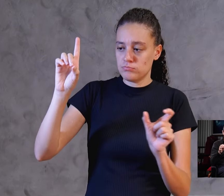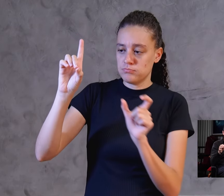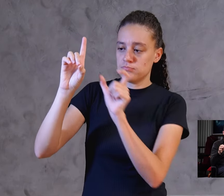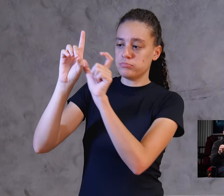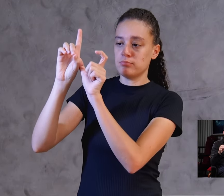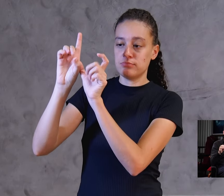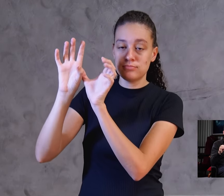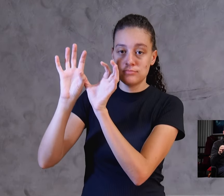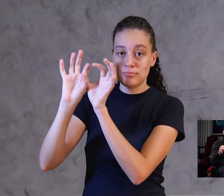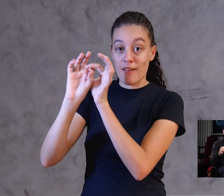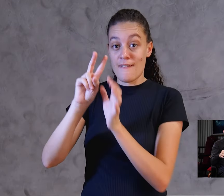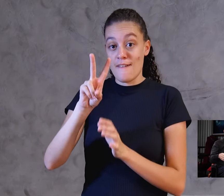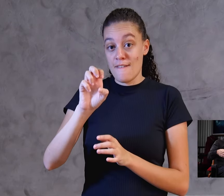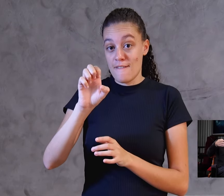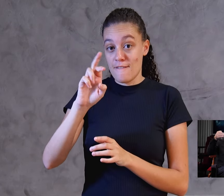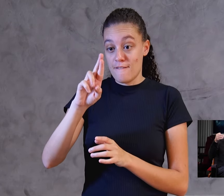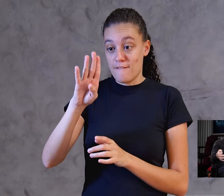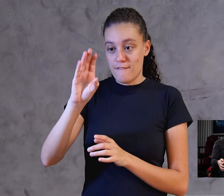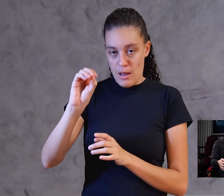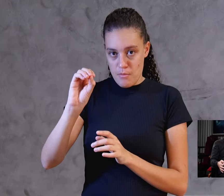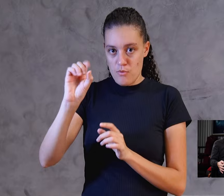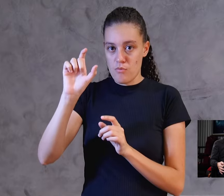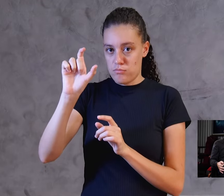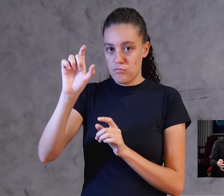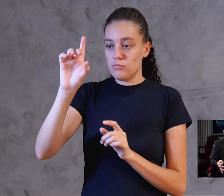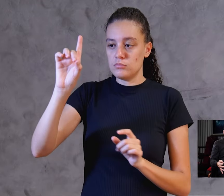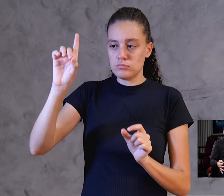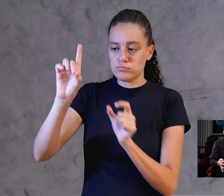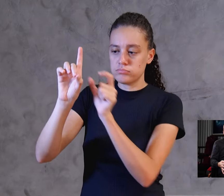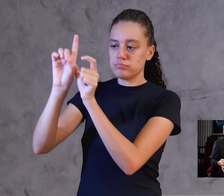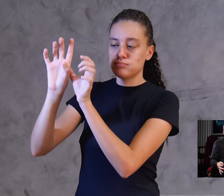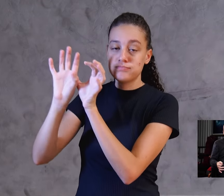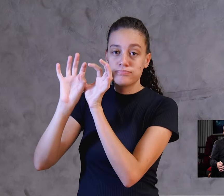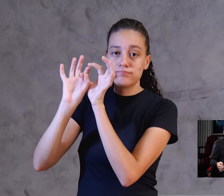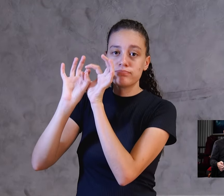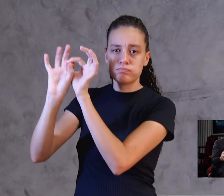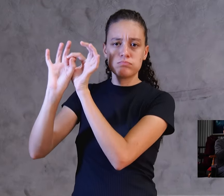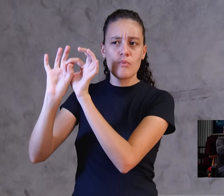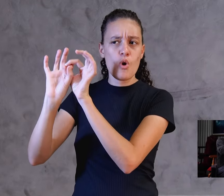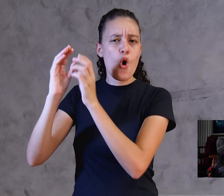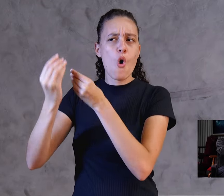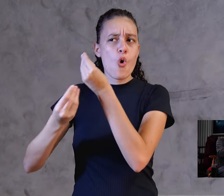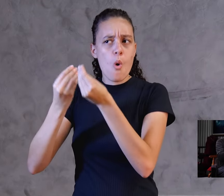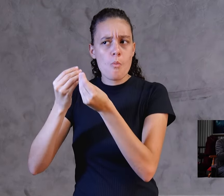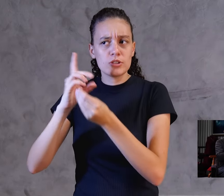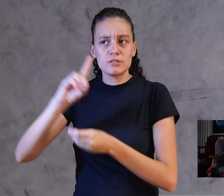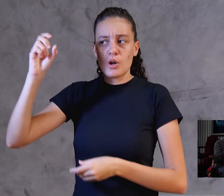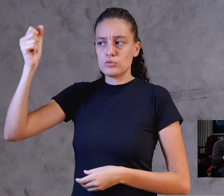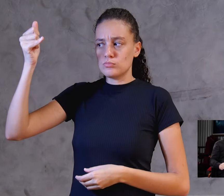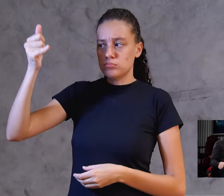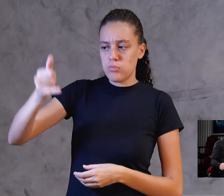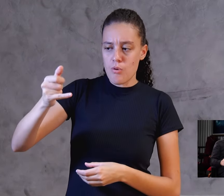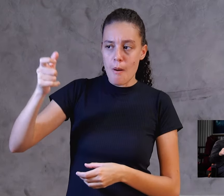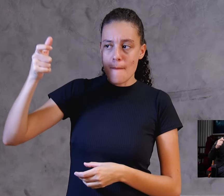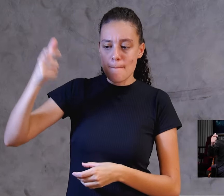com Deus e o verbo era Deus. O que que era Deus? Haja luz, houve luz. Haja